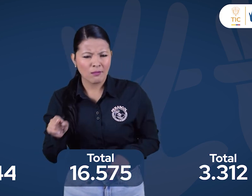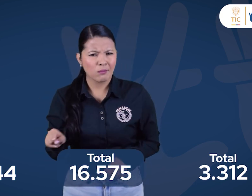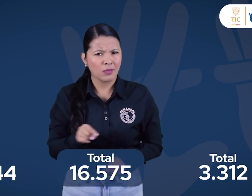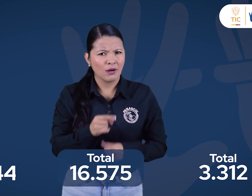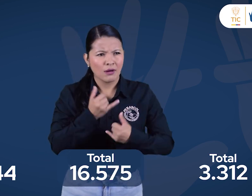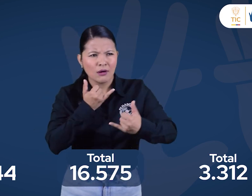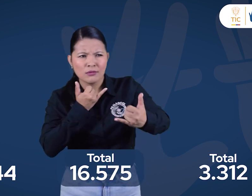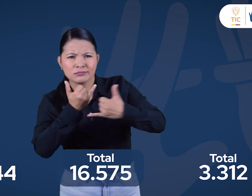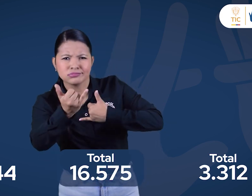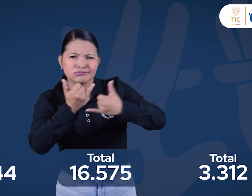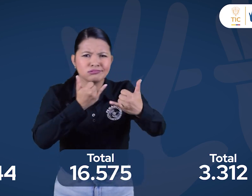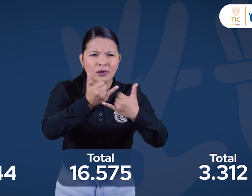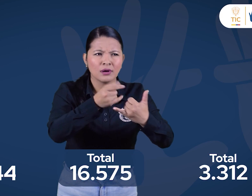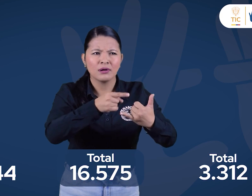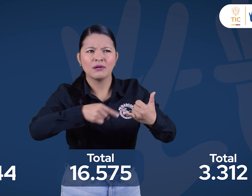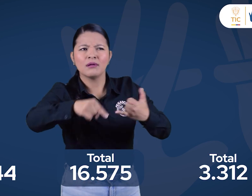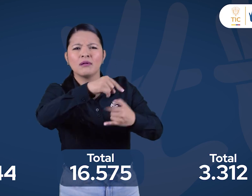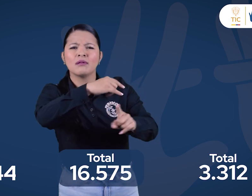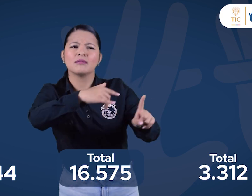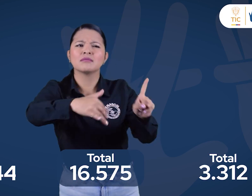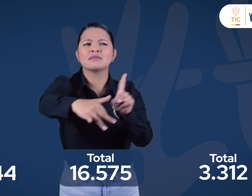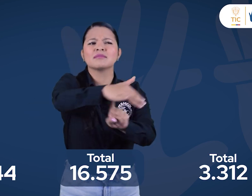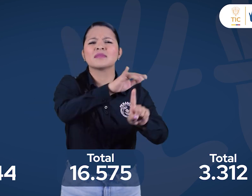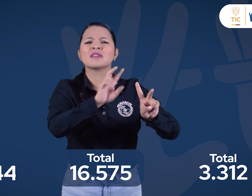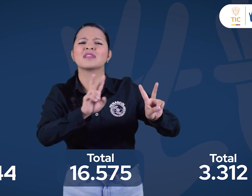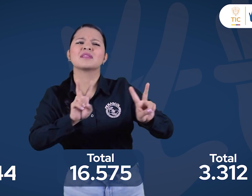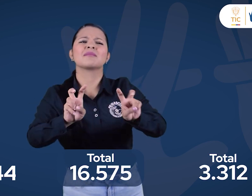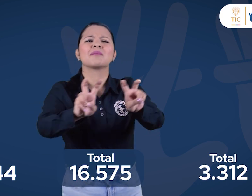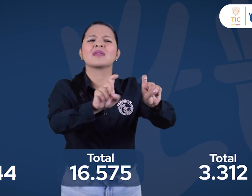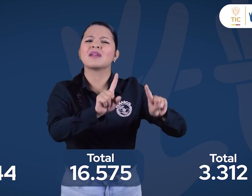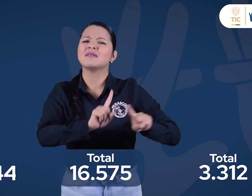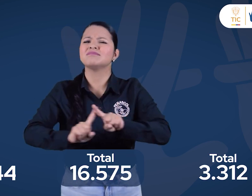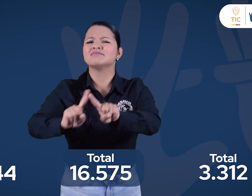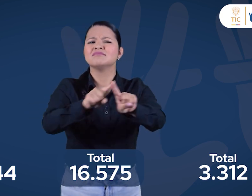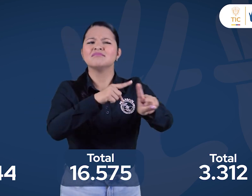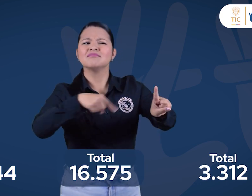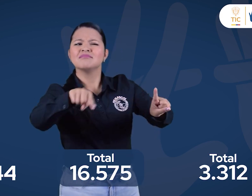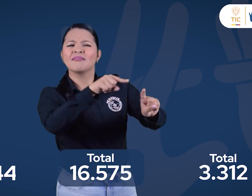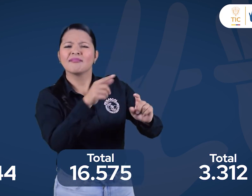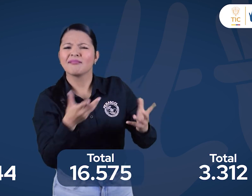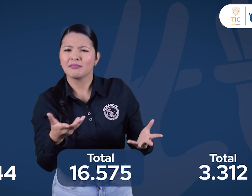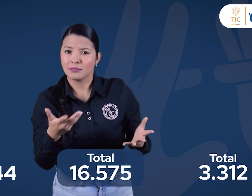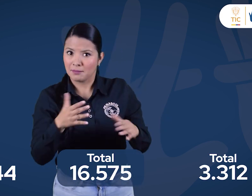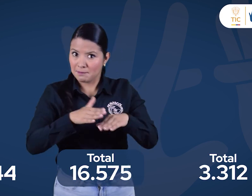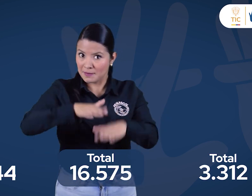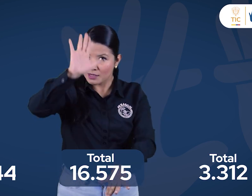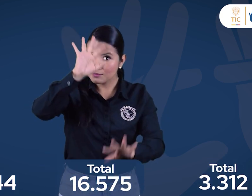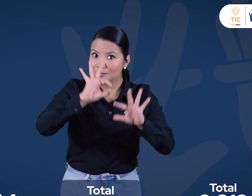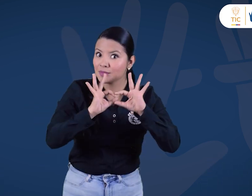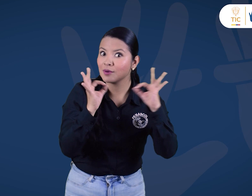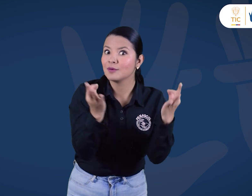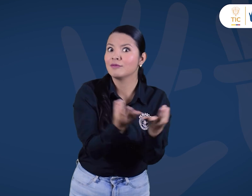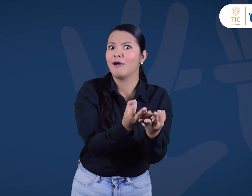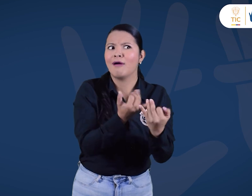ingresos y llamadas. Las llamadas realizadas al usar Centro de Relevo se clasifican en diferentes